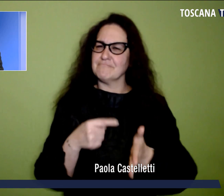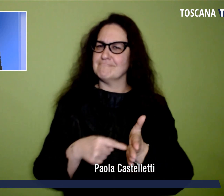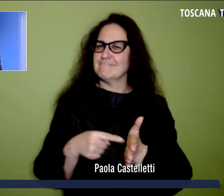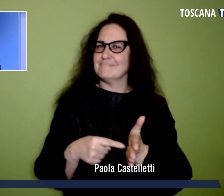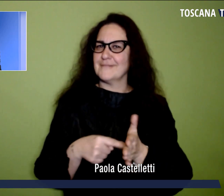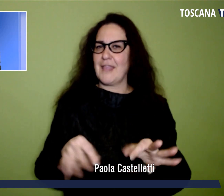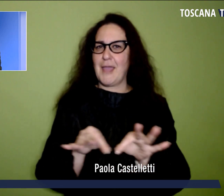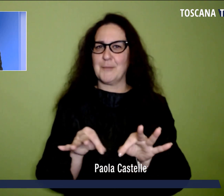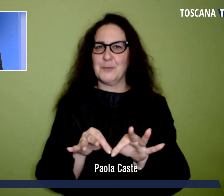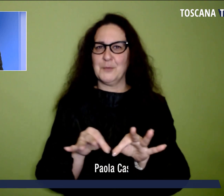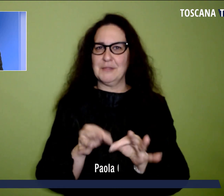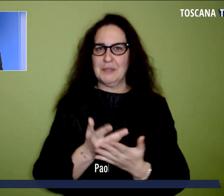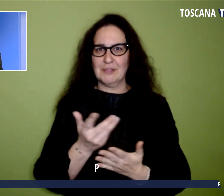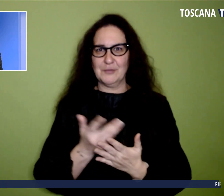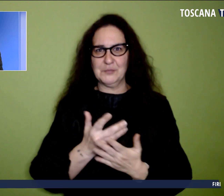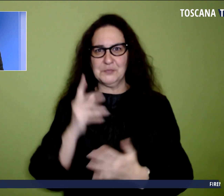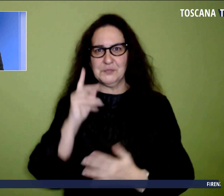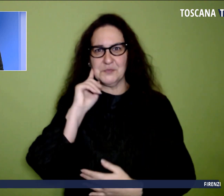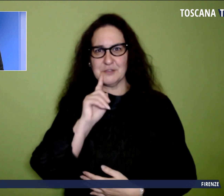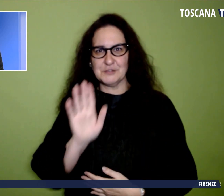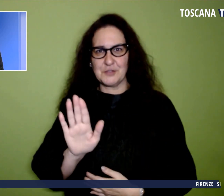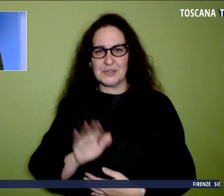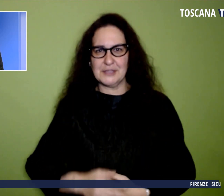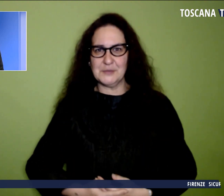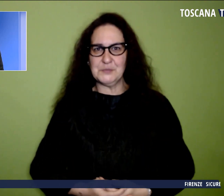appuntamento con il telegiornale per i sordi.